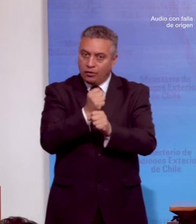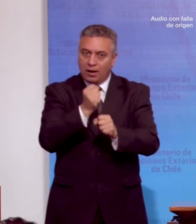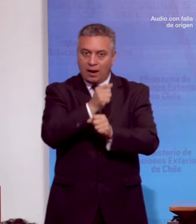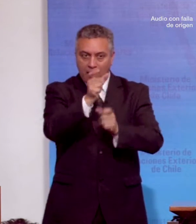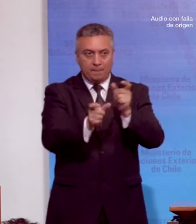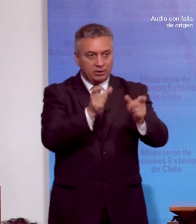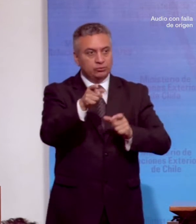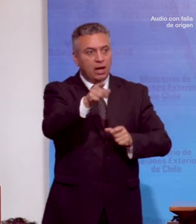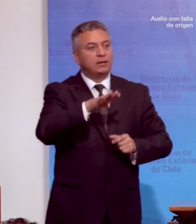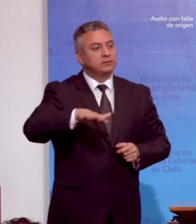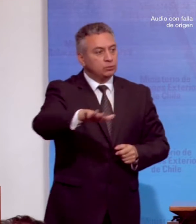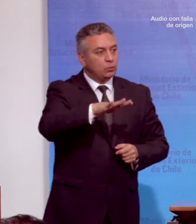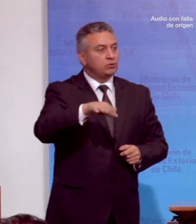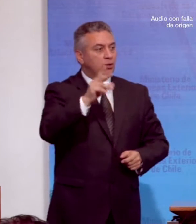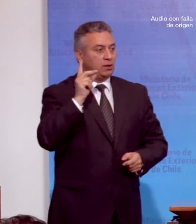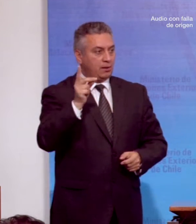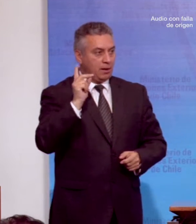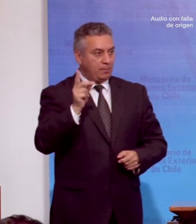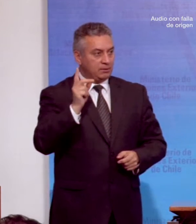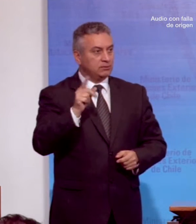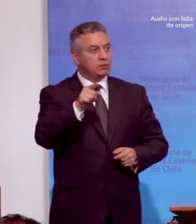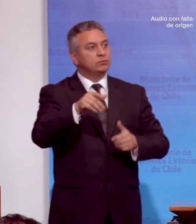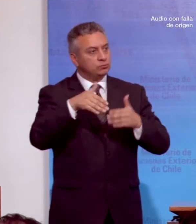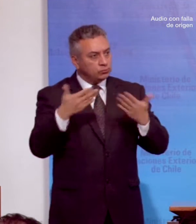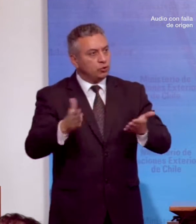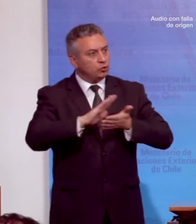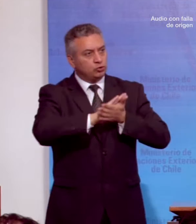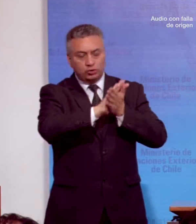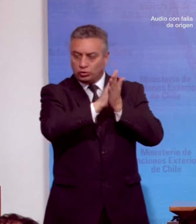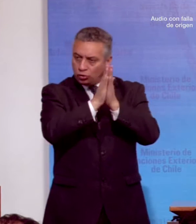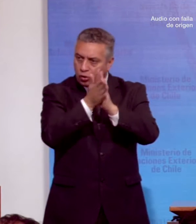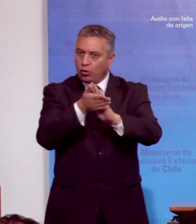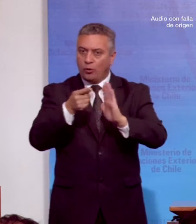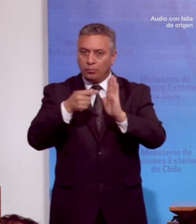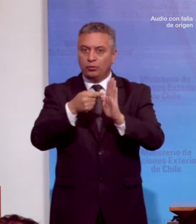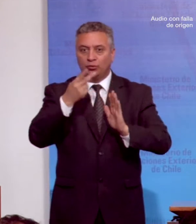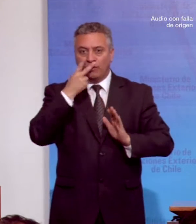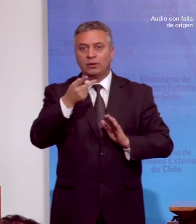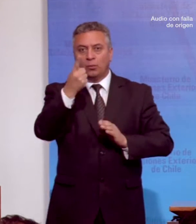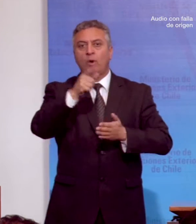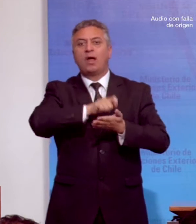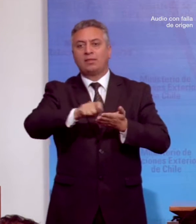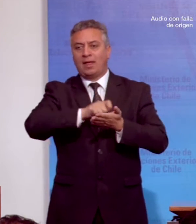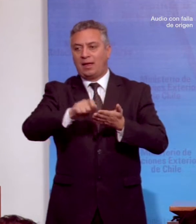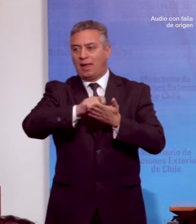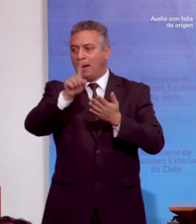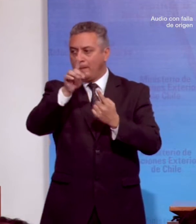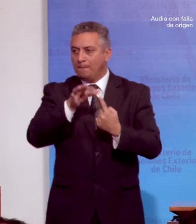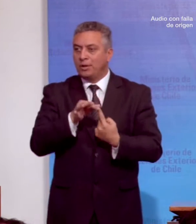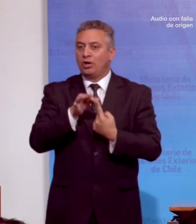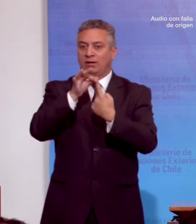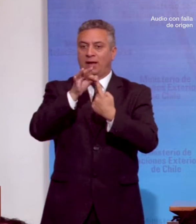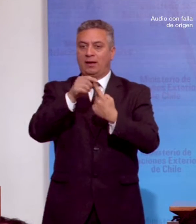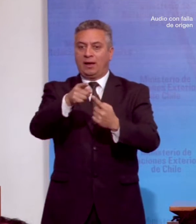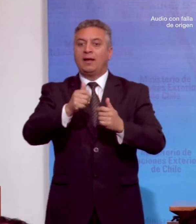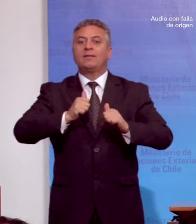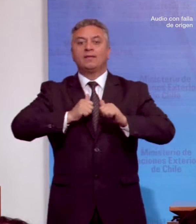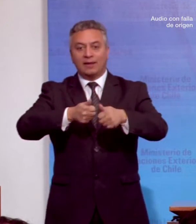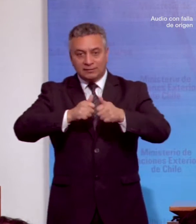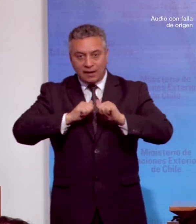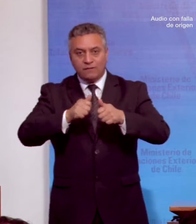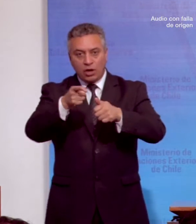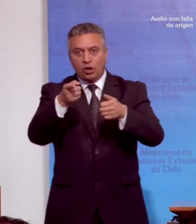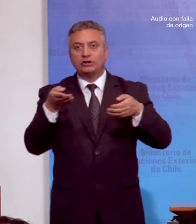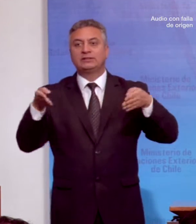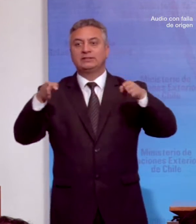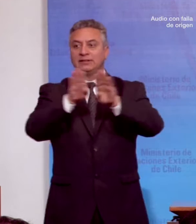en situación de discapacidad es desde todo punto de vista una tarea prioritaria. El desafío de cierre de brechas